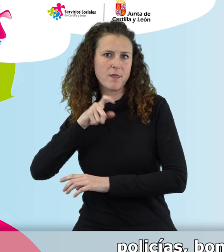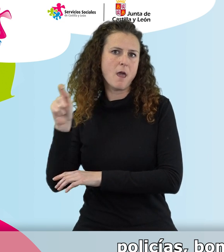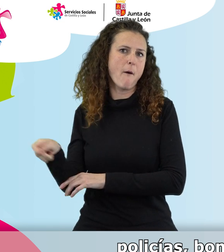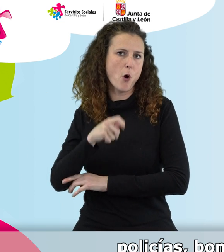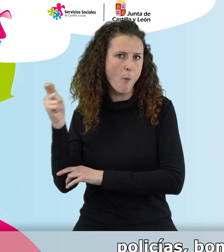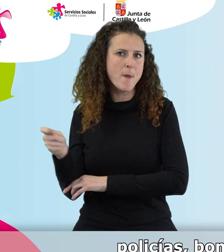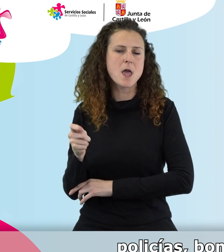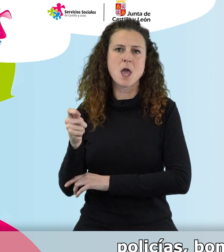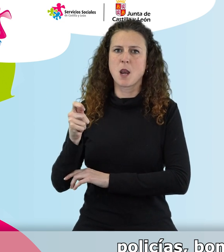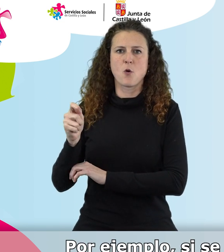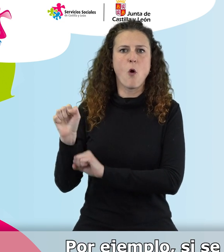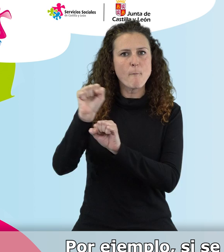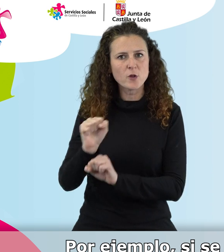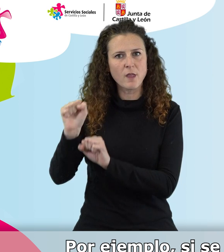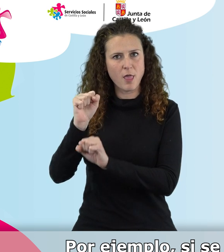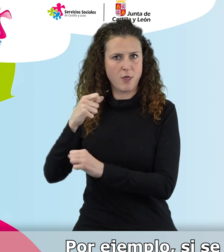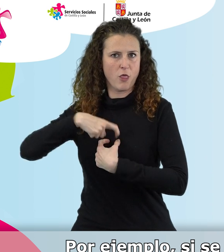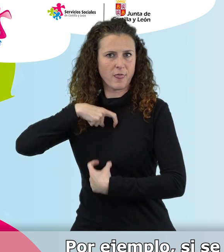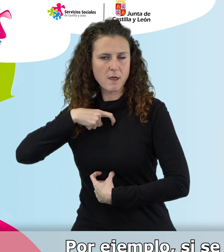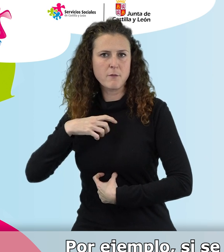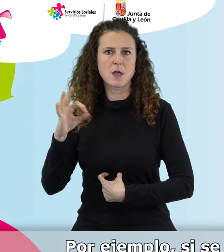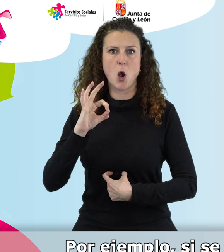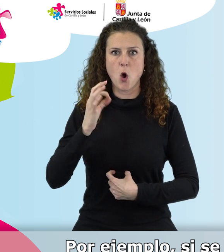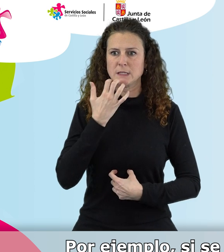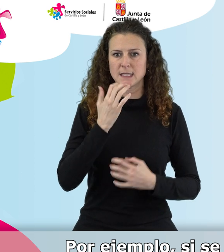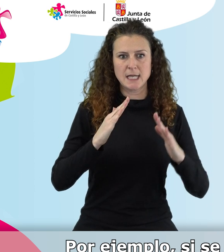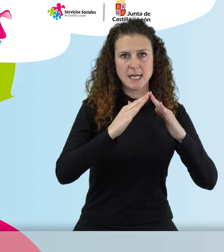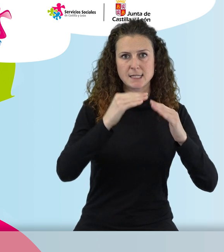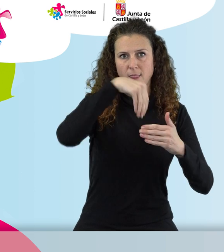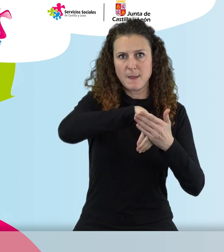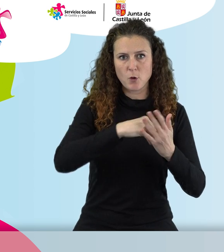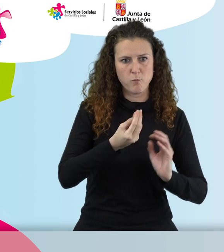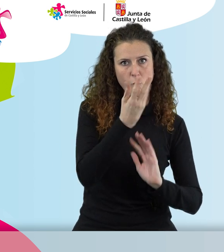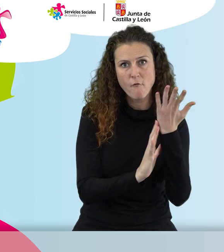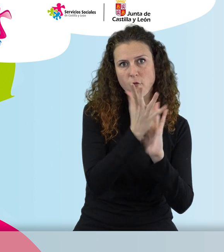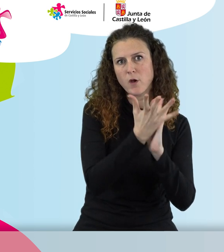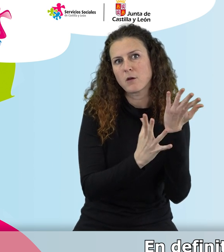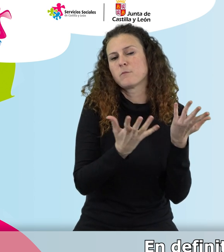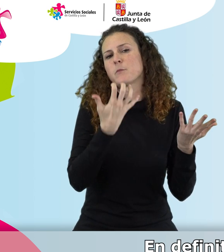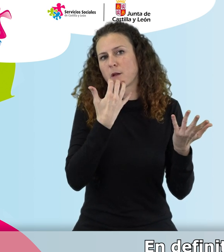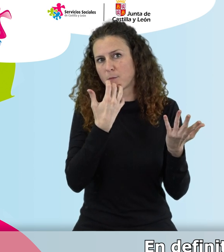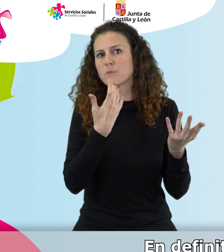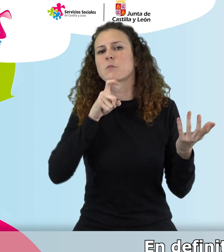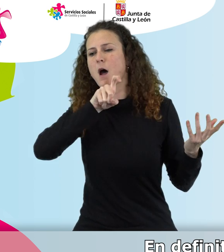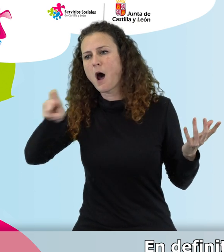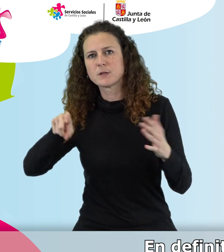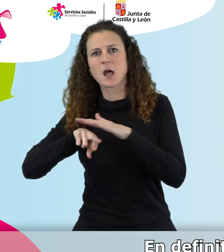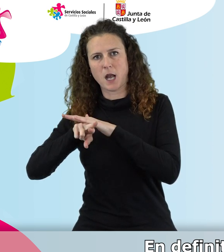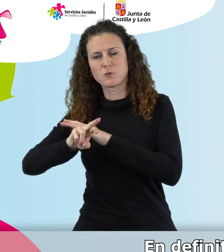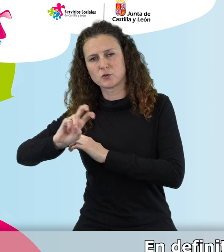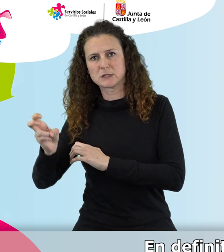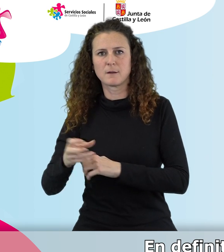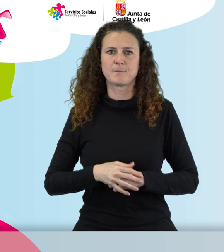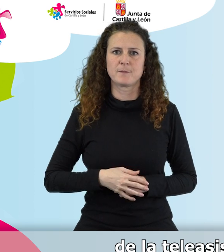bomberos, protección civil, por ejemplo, si se ha declarado un fuego en la vivienda, vamos a ponerle por caso. En definitiva, hablamos